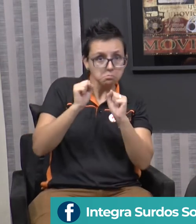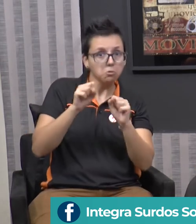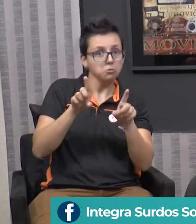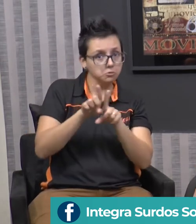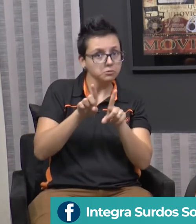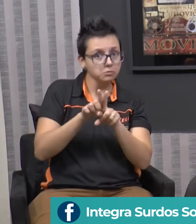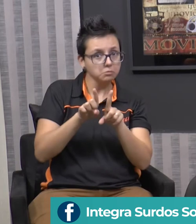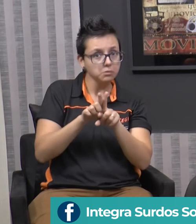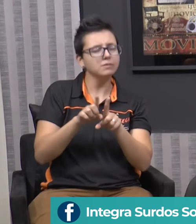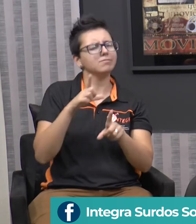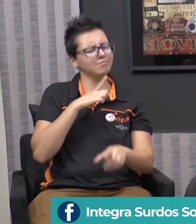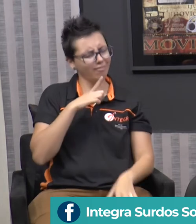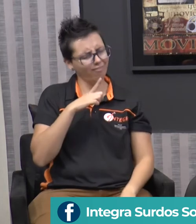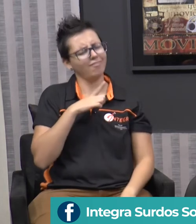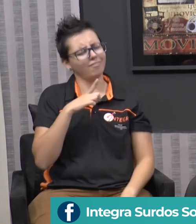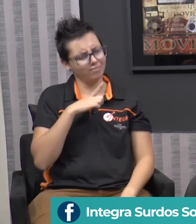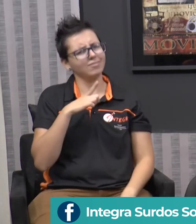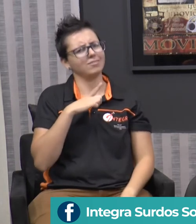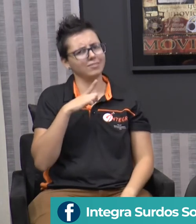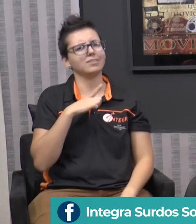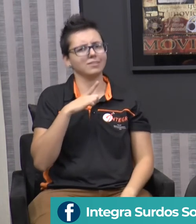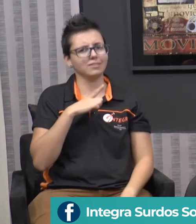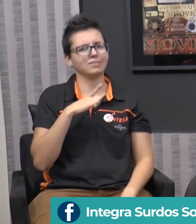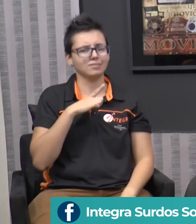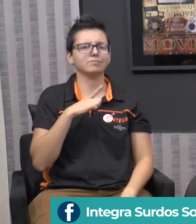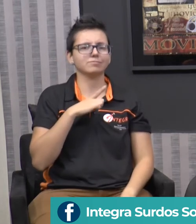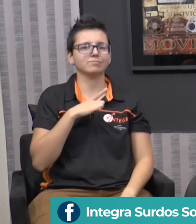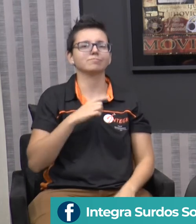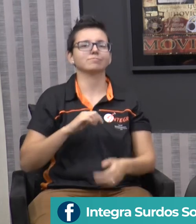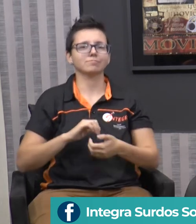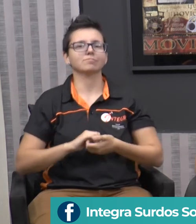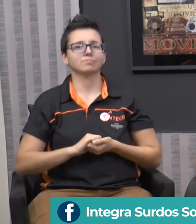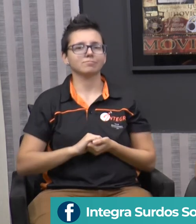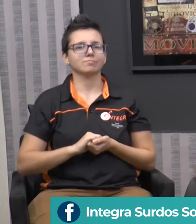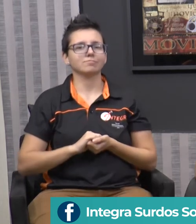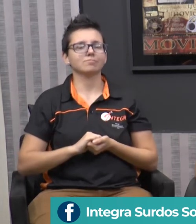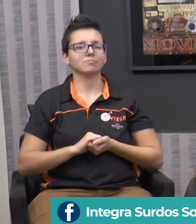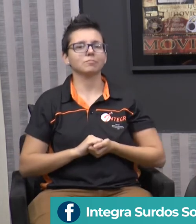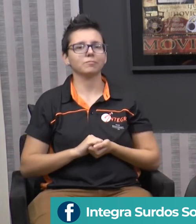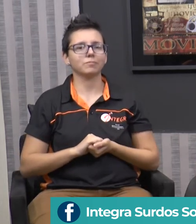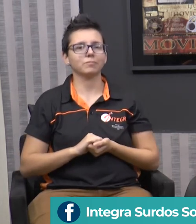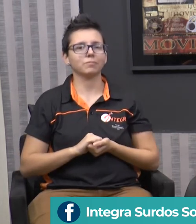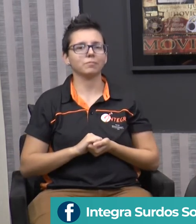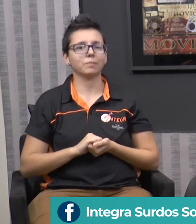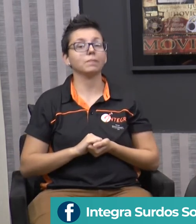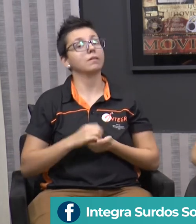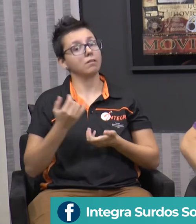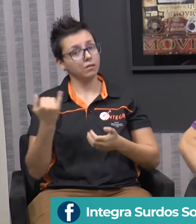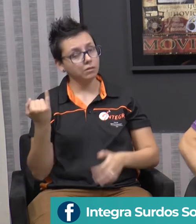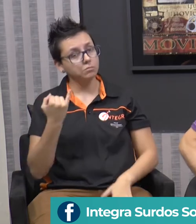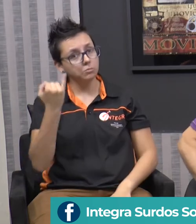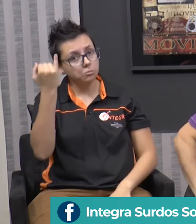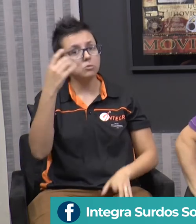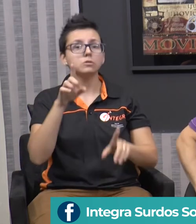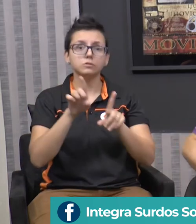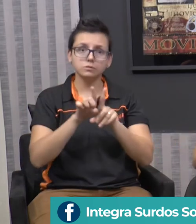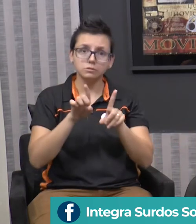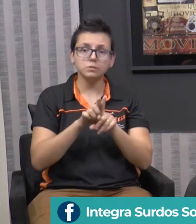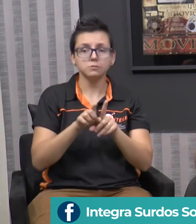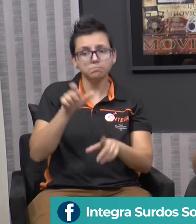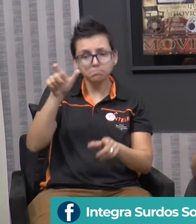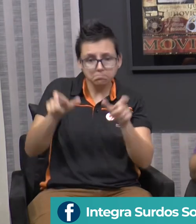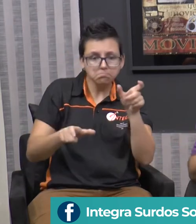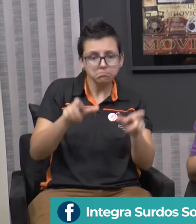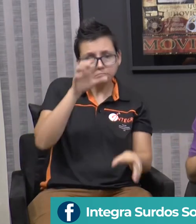acha, acha, né? Acha. Acha. É uma gulgada lá, pronto. sim, aparece a gente lá. E é importante, né, pra eles. Vocês